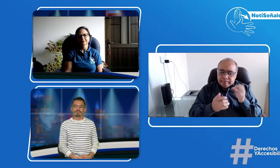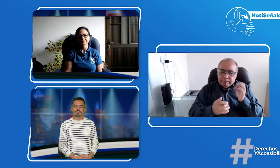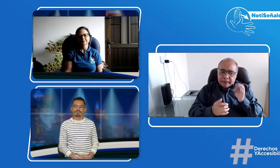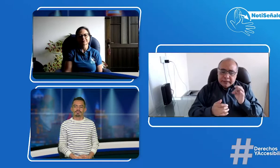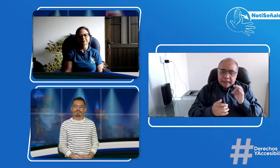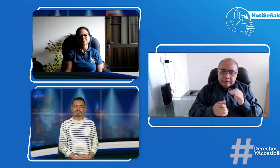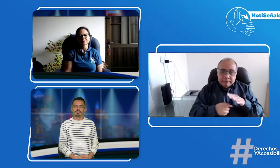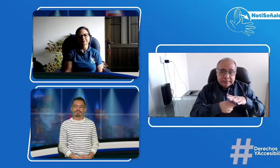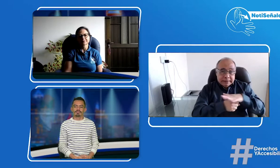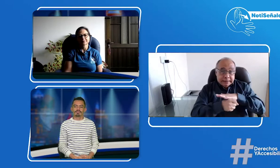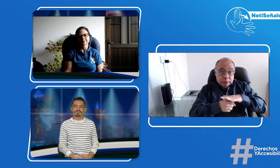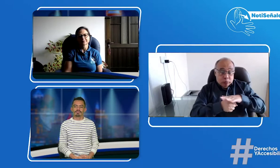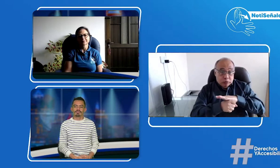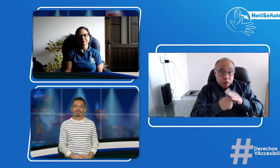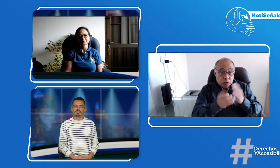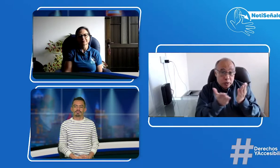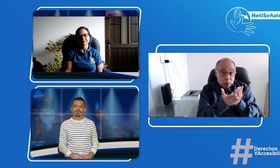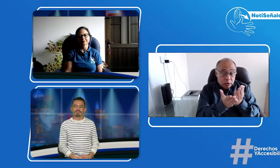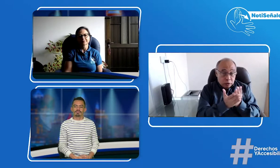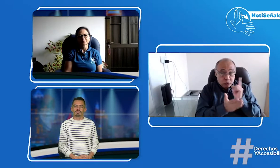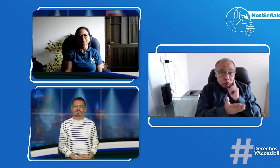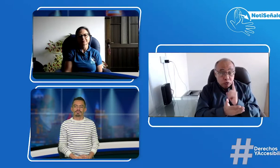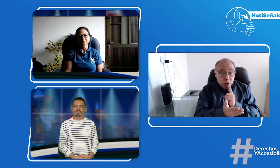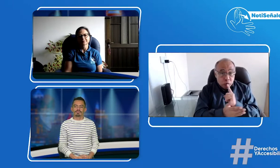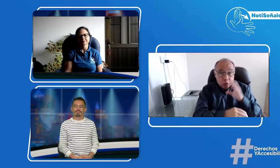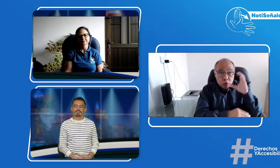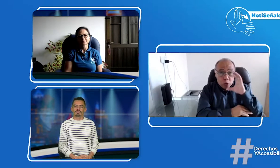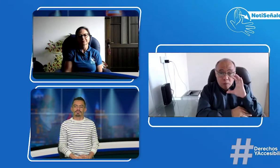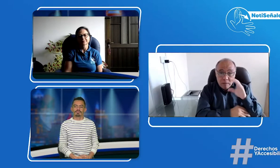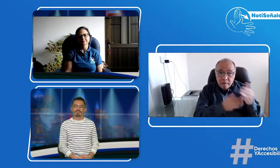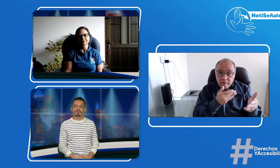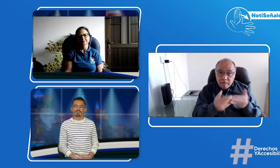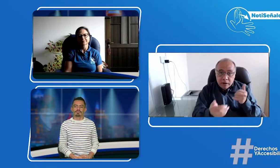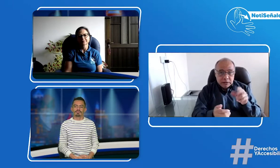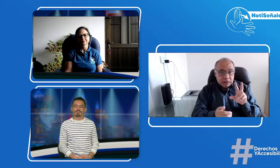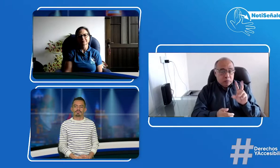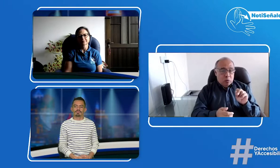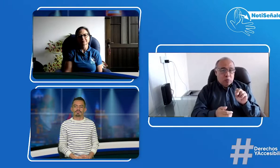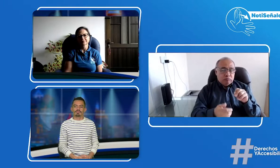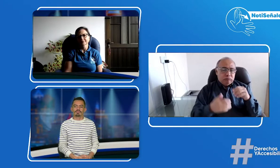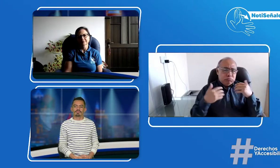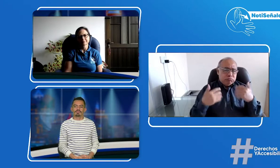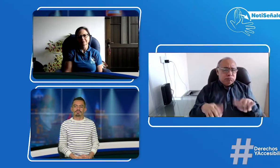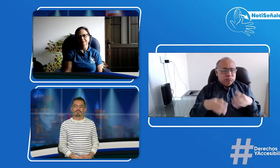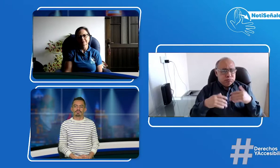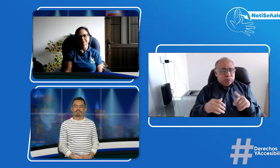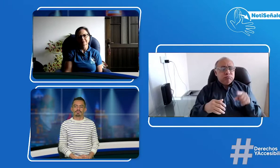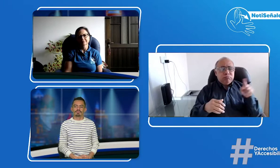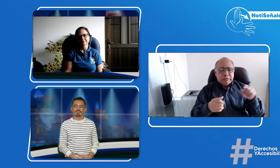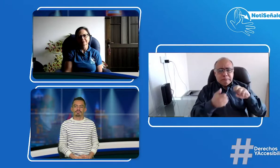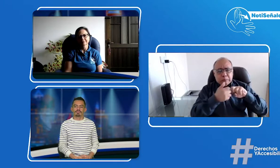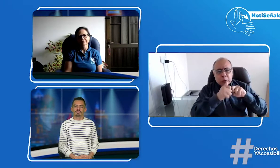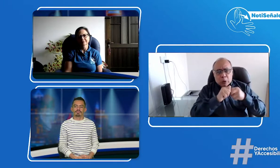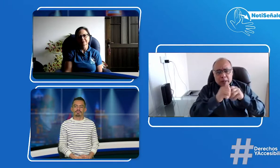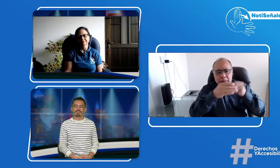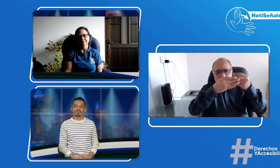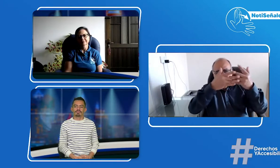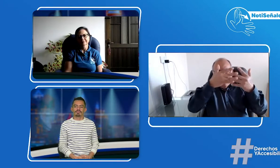este espacio. La verdad es que la situación sobre el tema de la educación de las personas sordas en nuestro país no es para nada